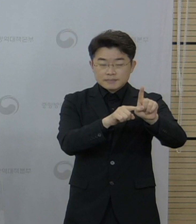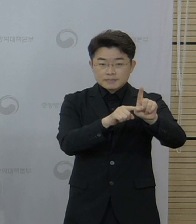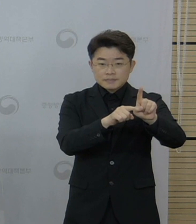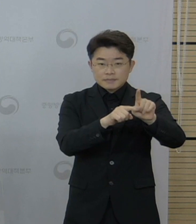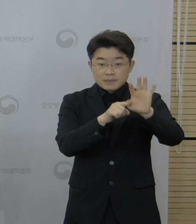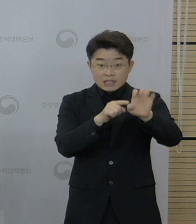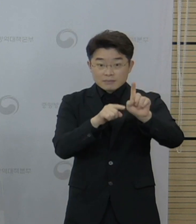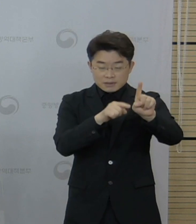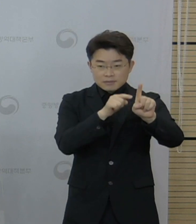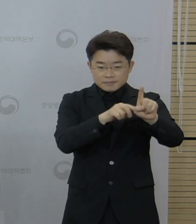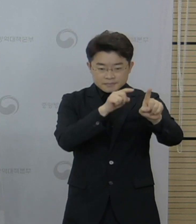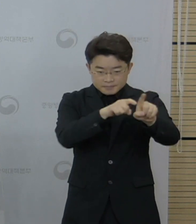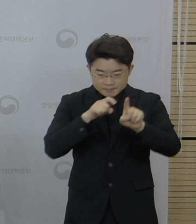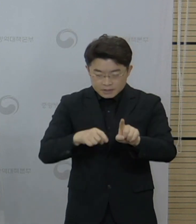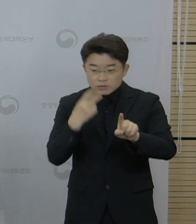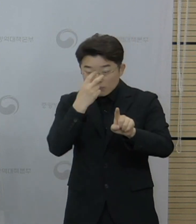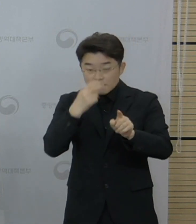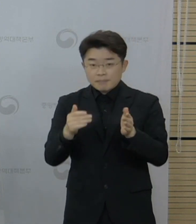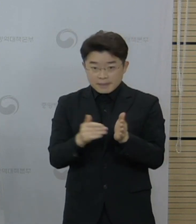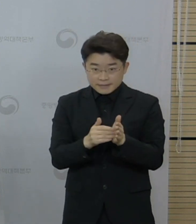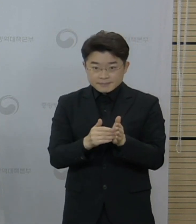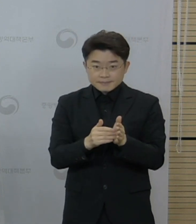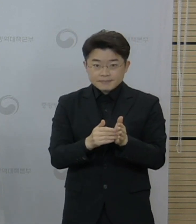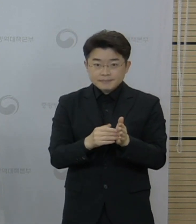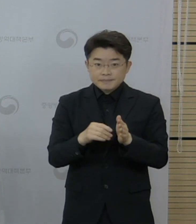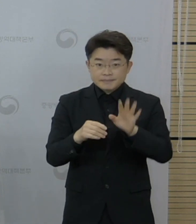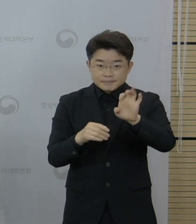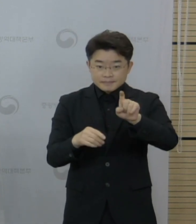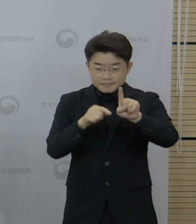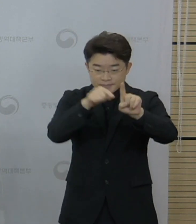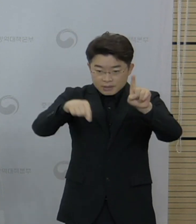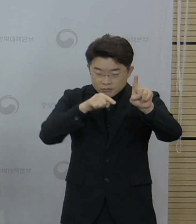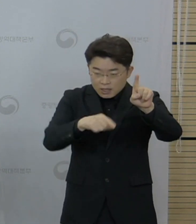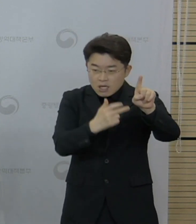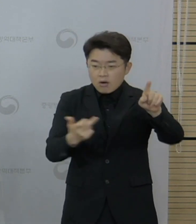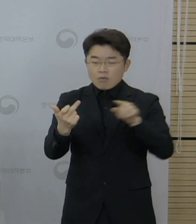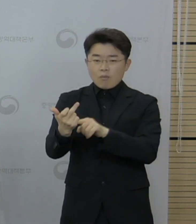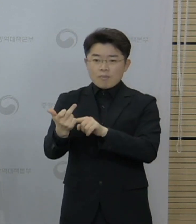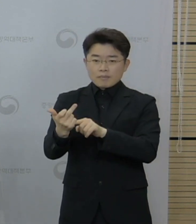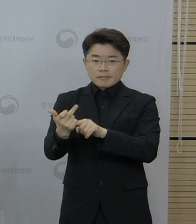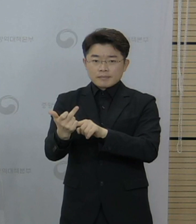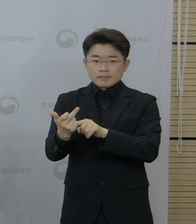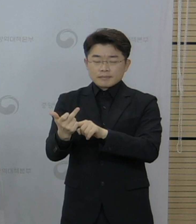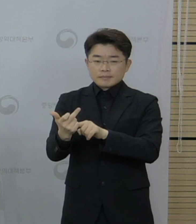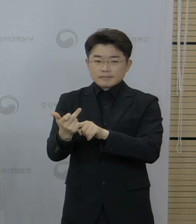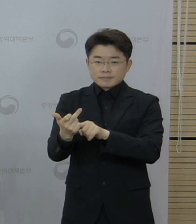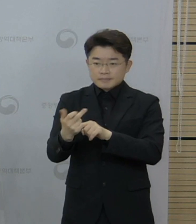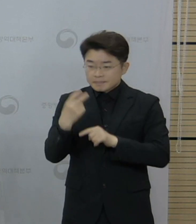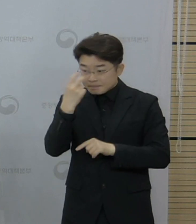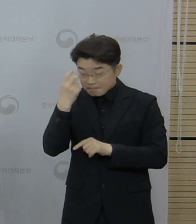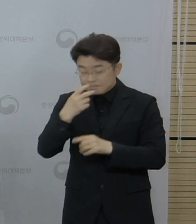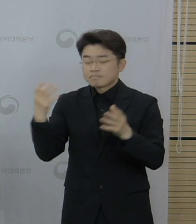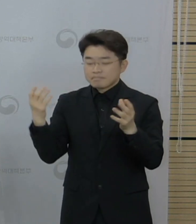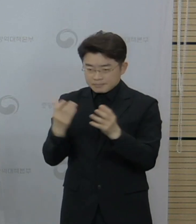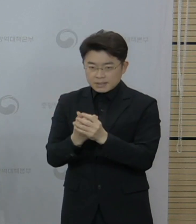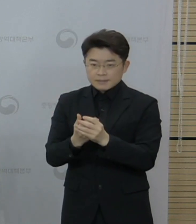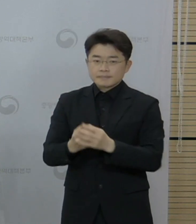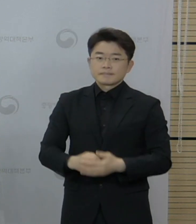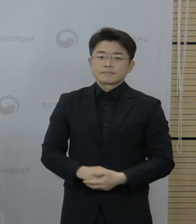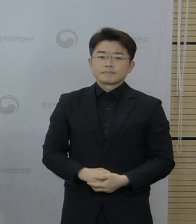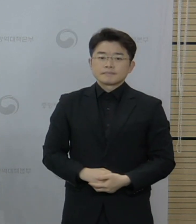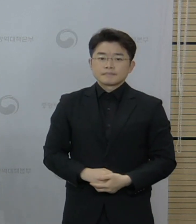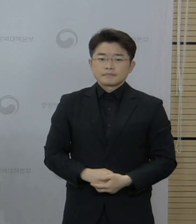또는 심의를 했습니다. 41건 중에서 17건에 대해서는 심의가 완료가 됐습니다.